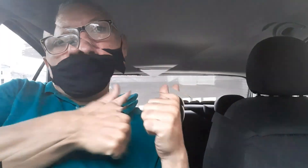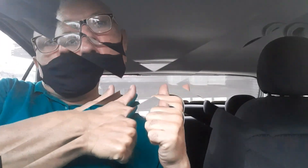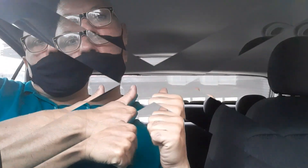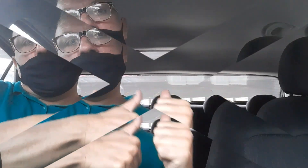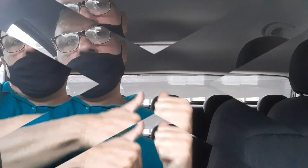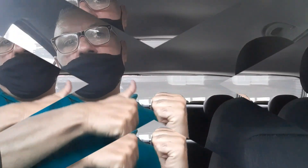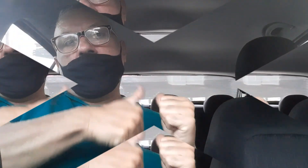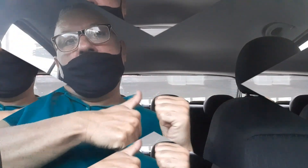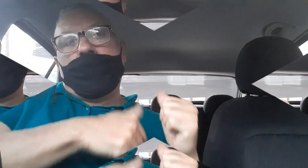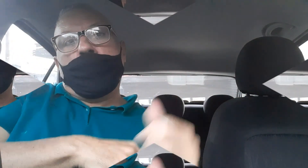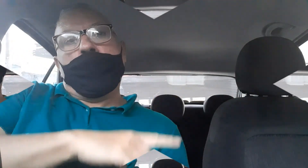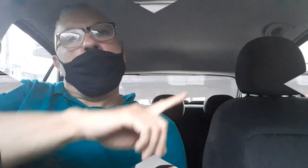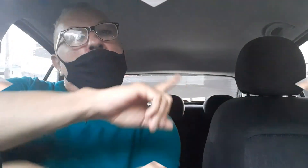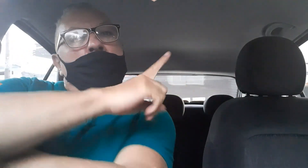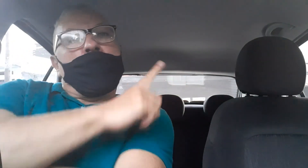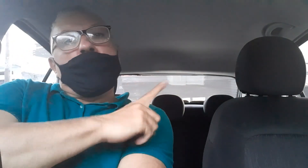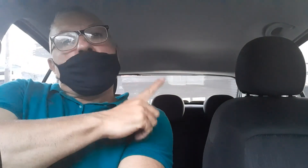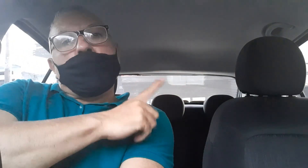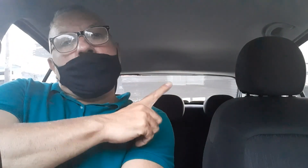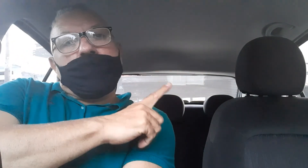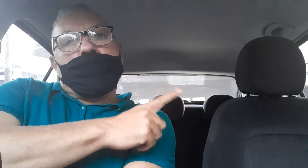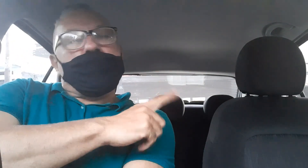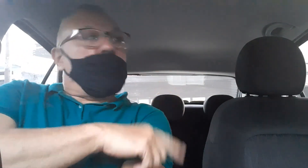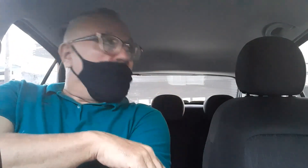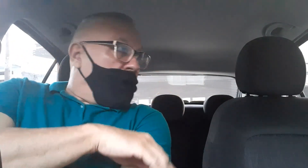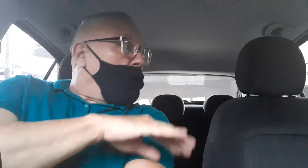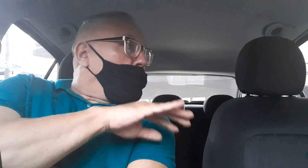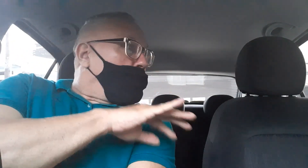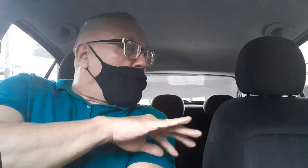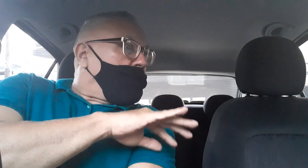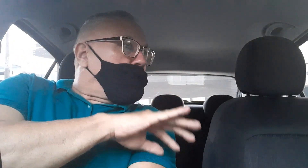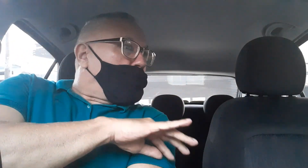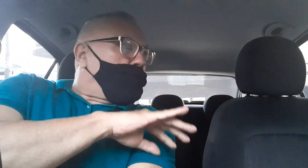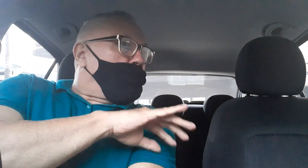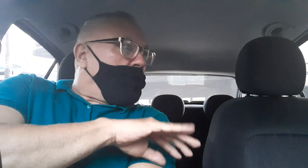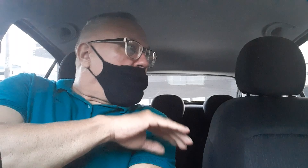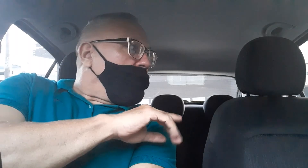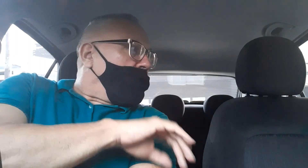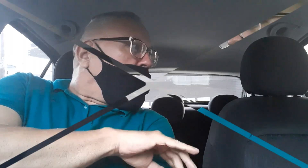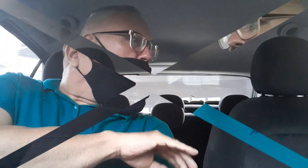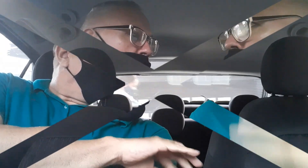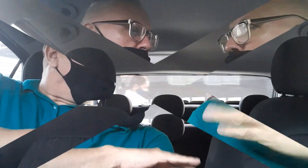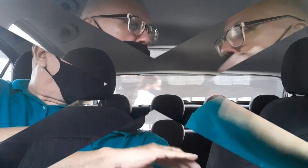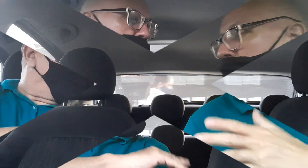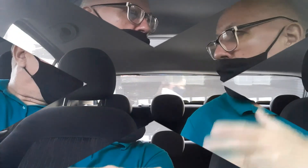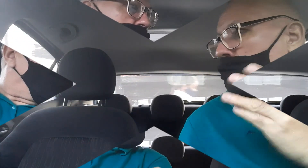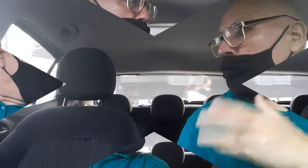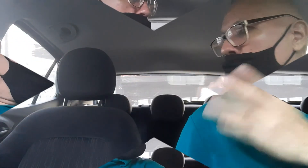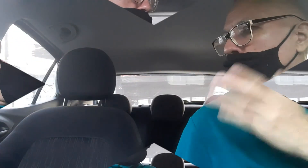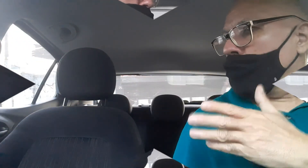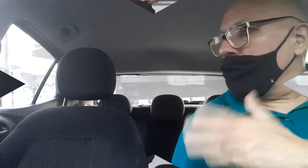Palavras fortes, palavras Palavras fortes, afiadas,